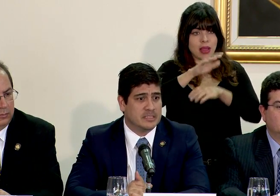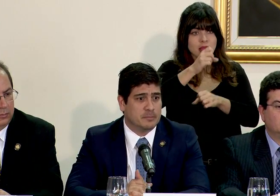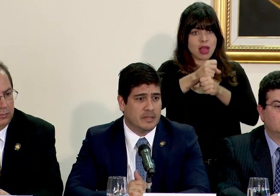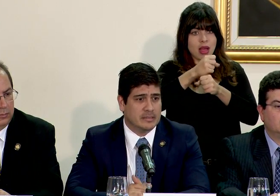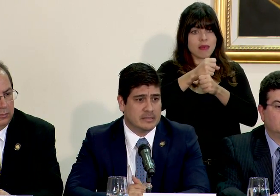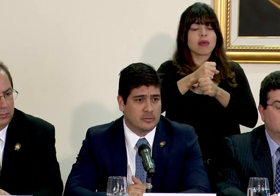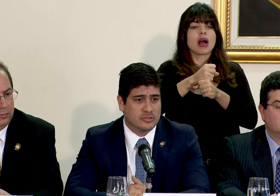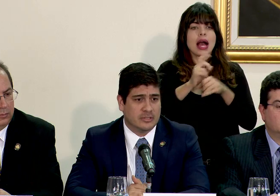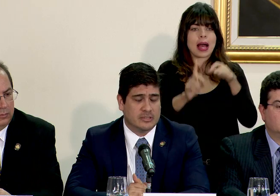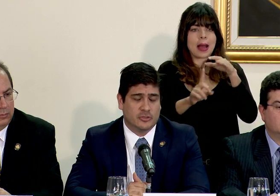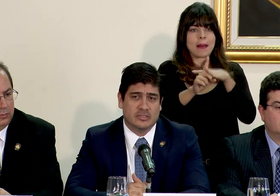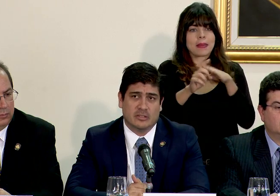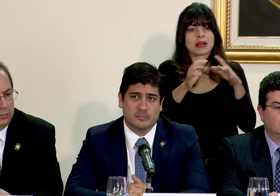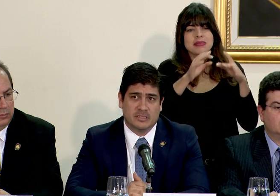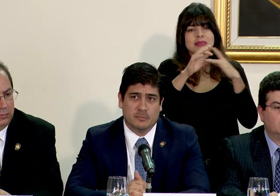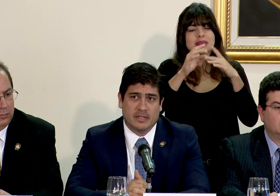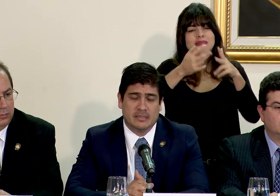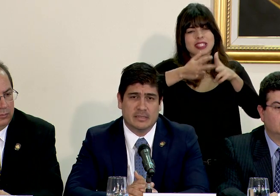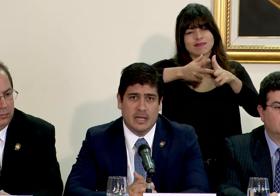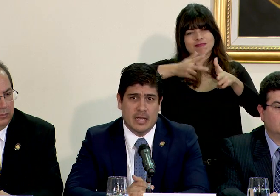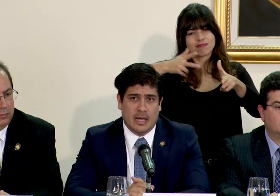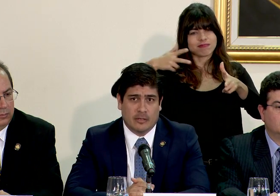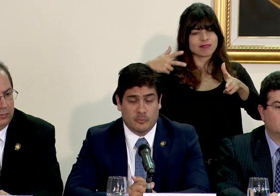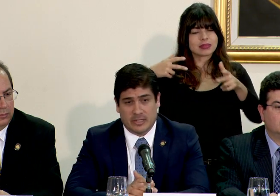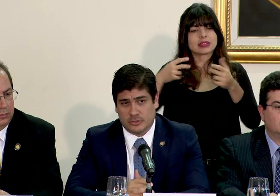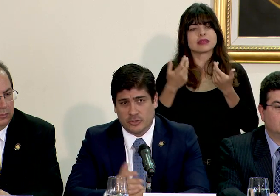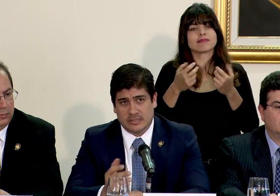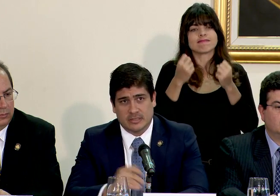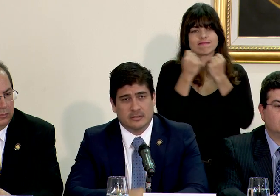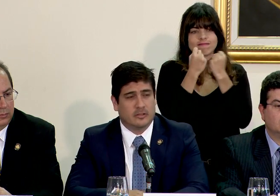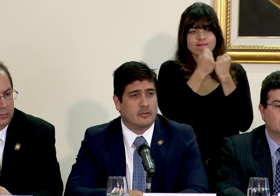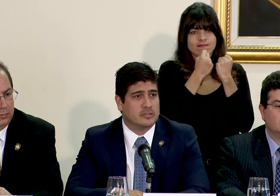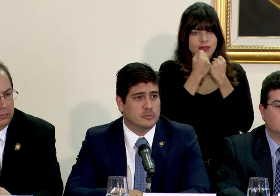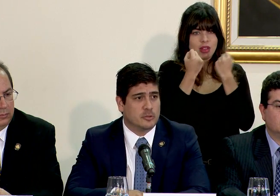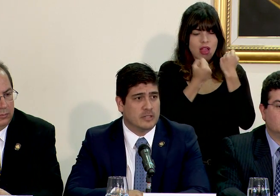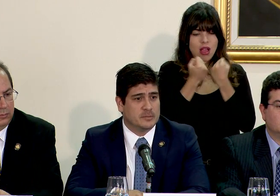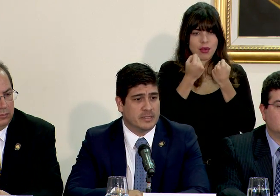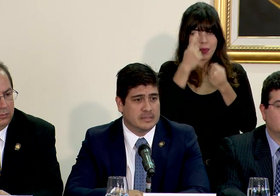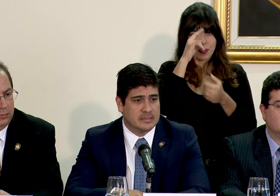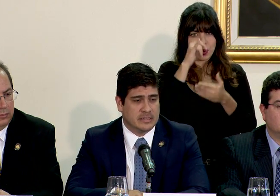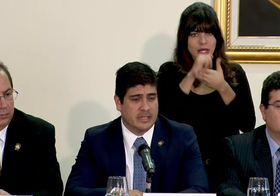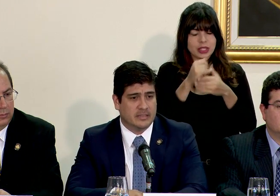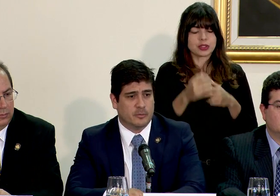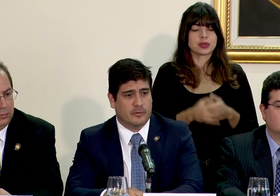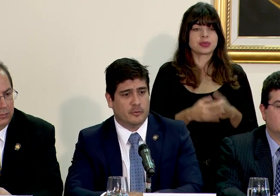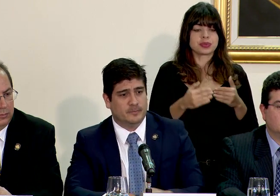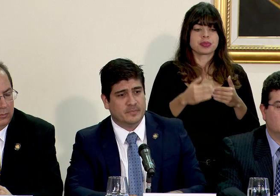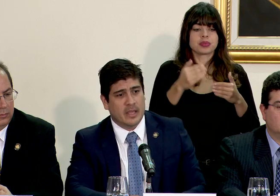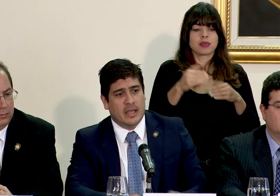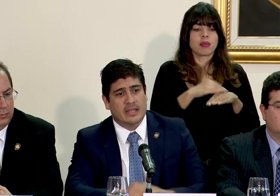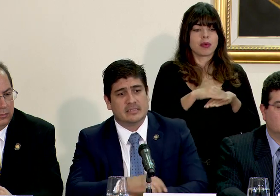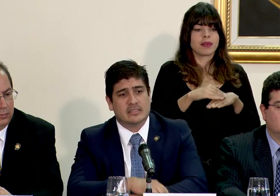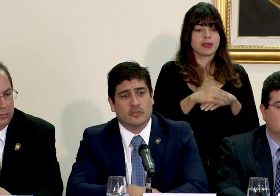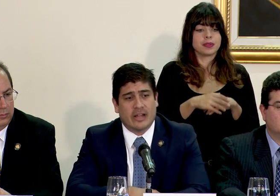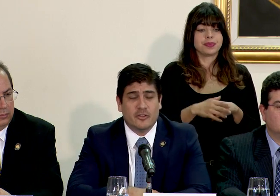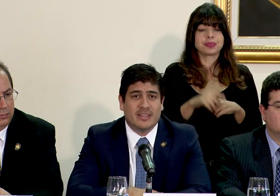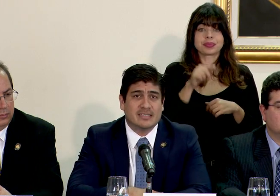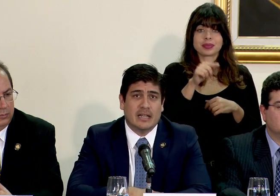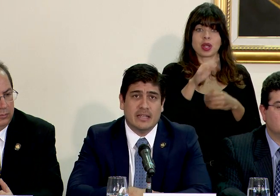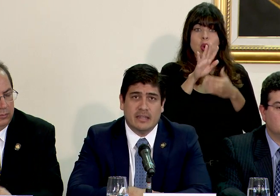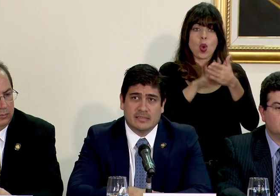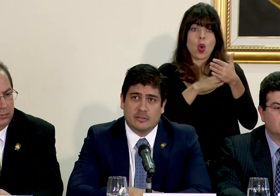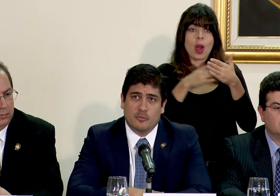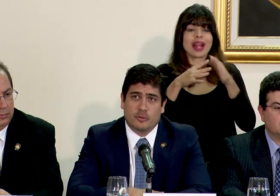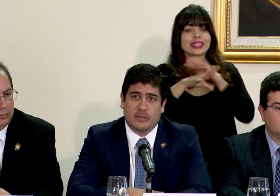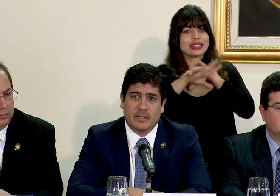generan las principales concentraciones o las principales aglomeraciones, lo que conocemos como las presas. Siguiente, por favor. Este es el horario